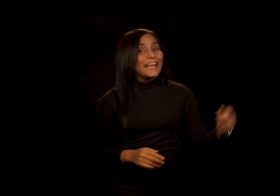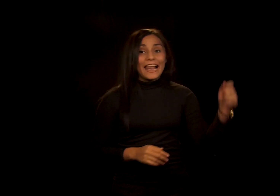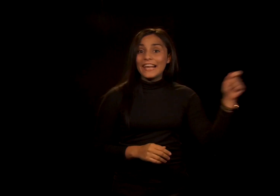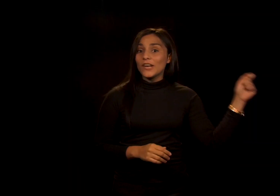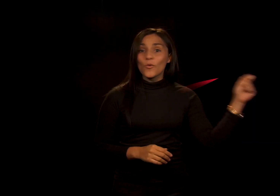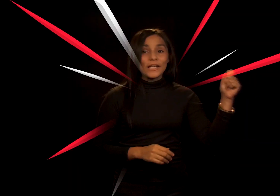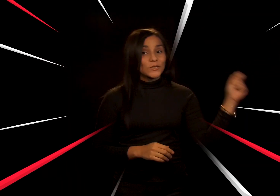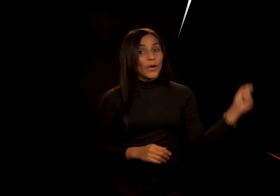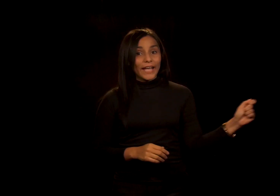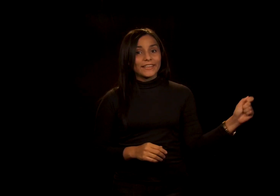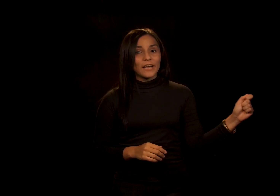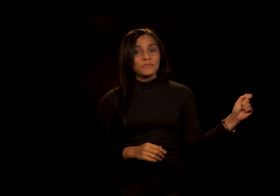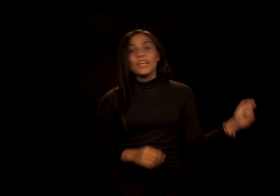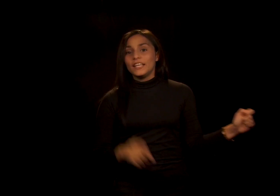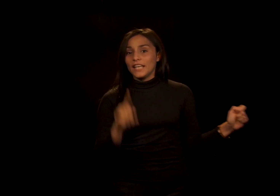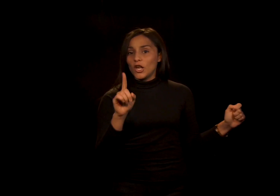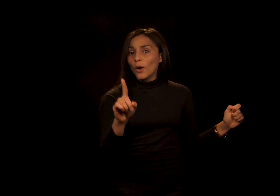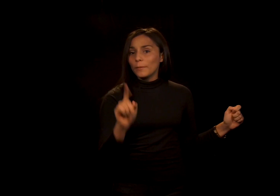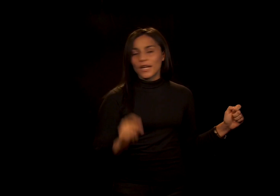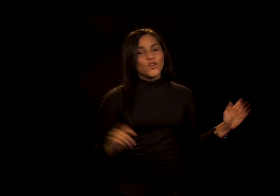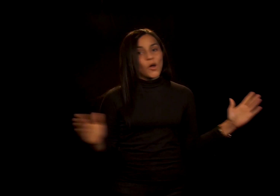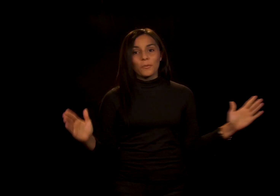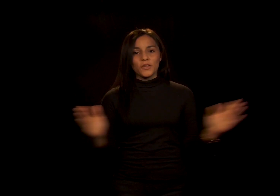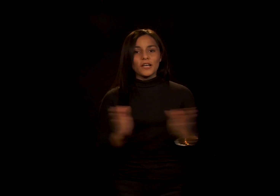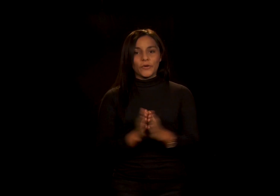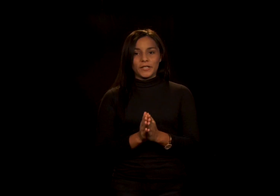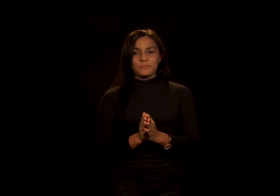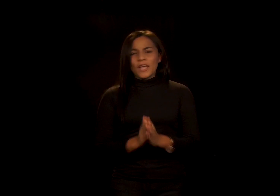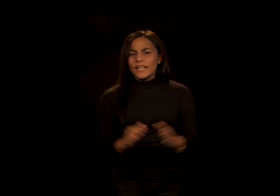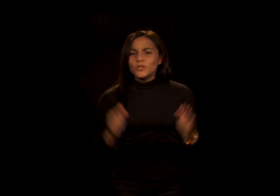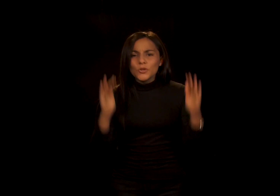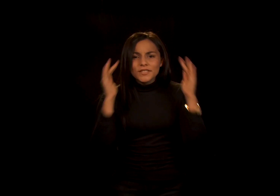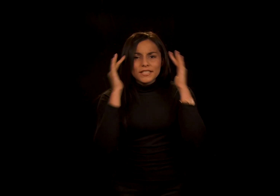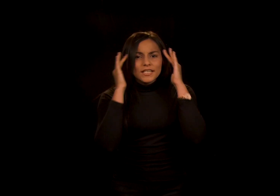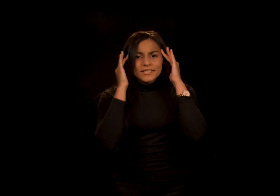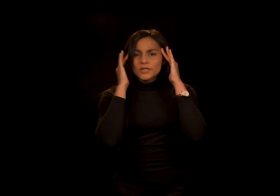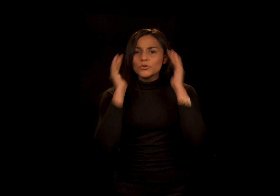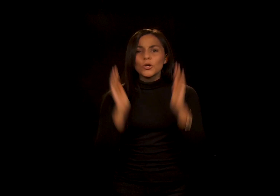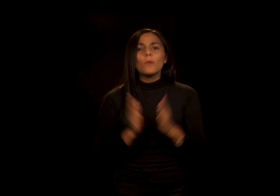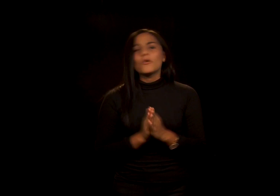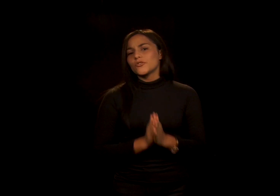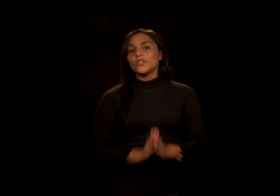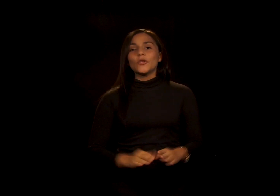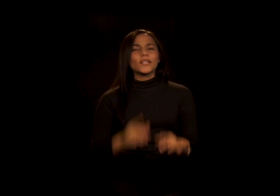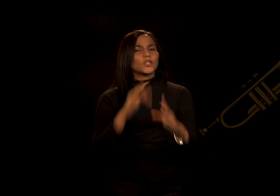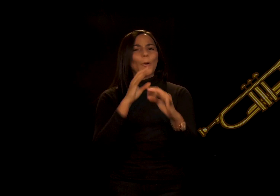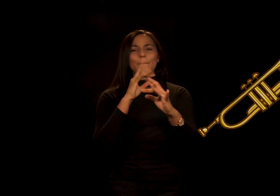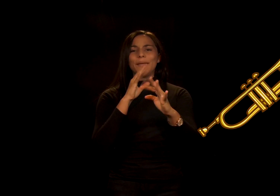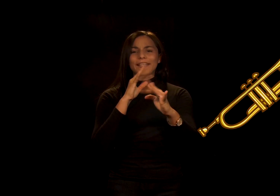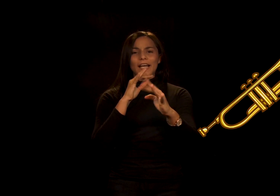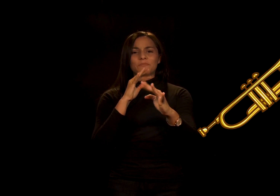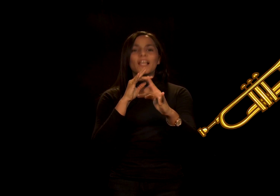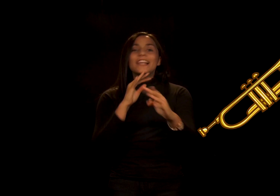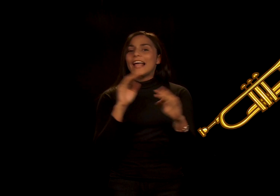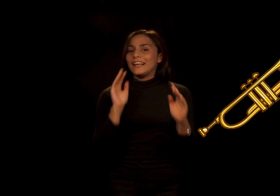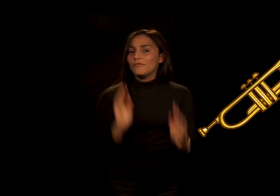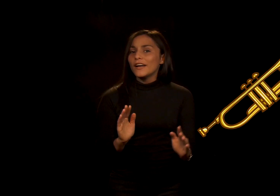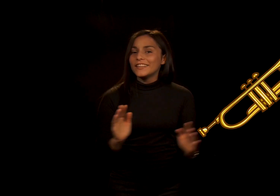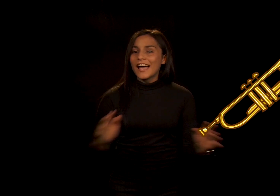la lengua sujeta Y el hombre no podía oír Entonces se escuchó como un sonido de trompeta La elefanta